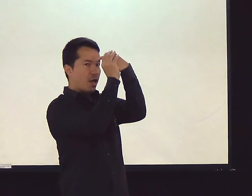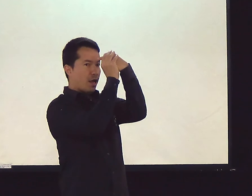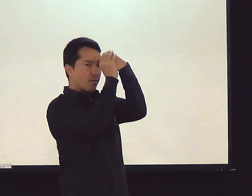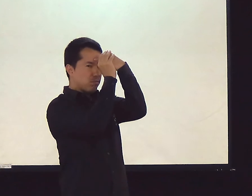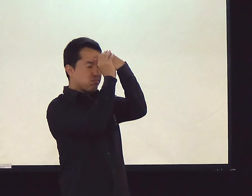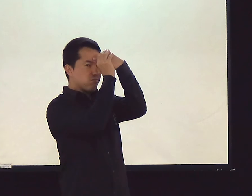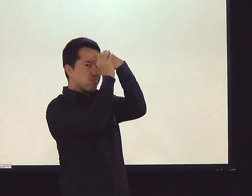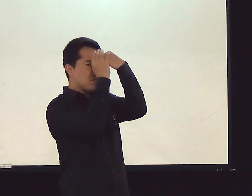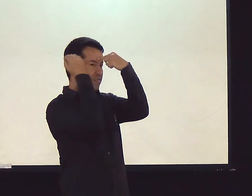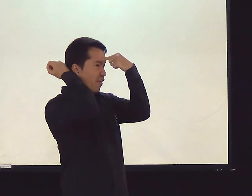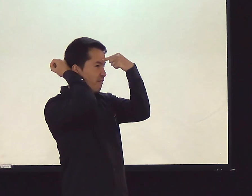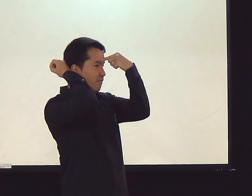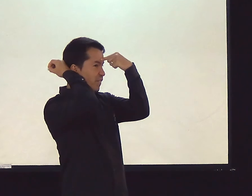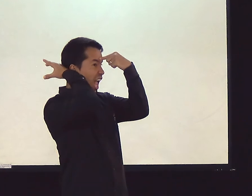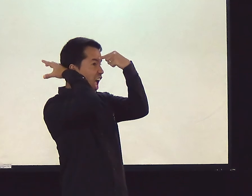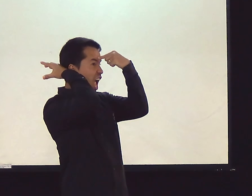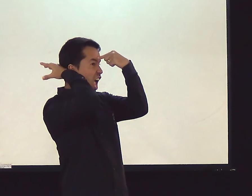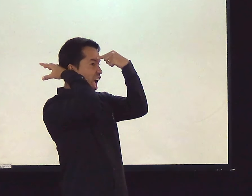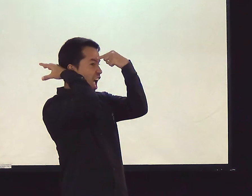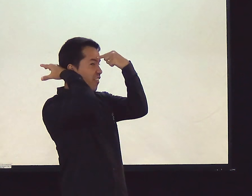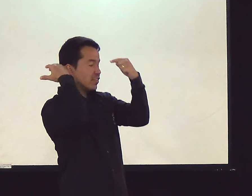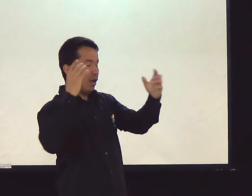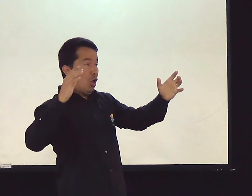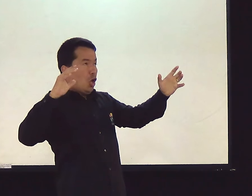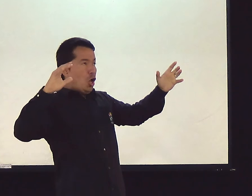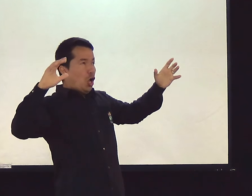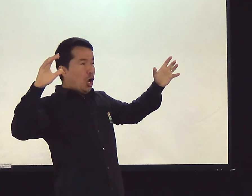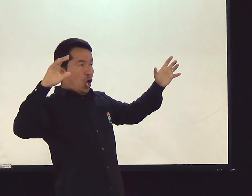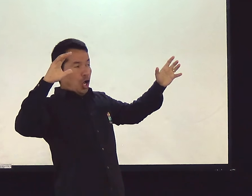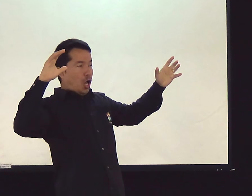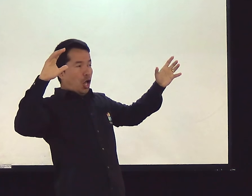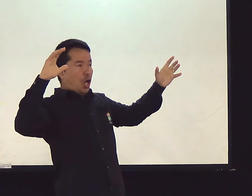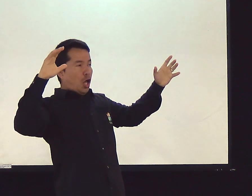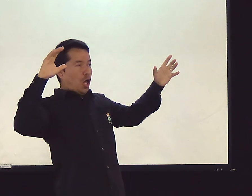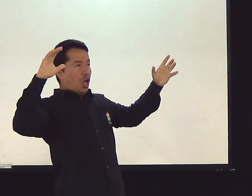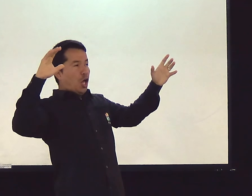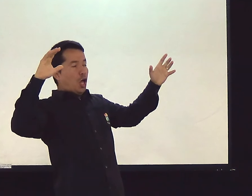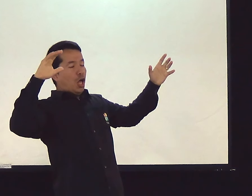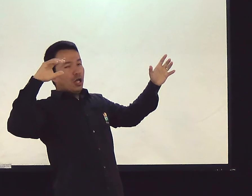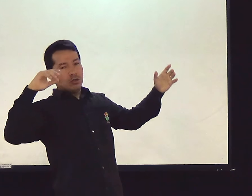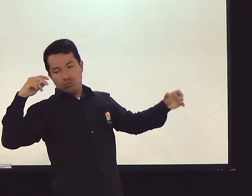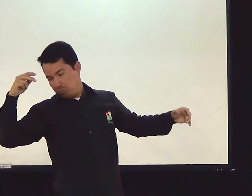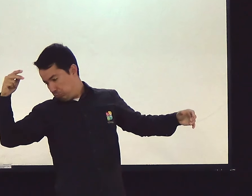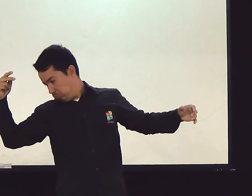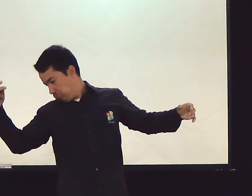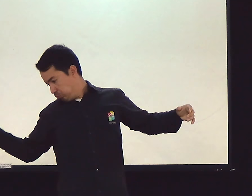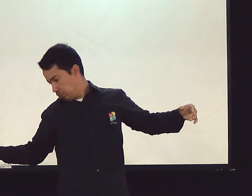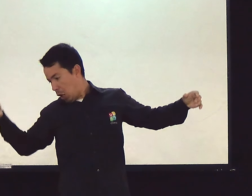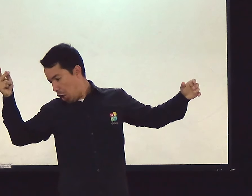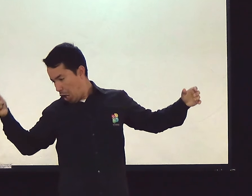E a bala se aproxima e entra pela sua testa e sai pela nuca. E você cai.